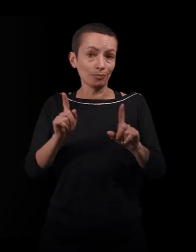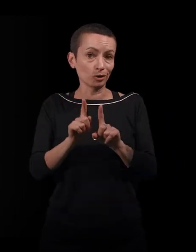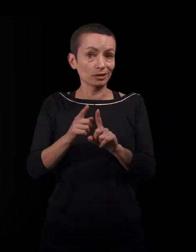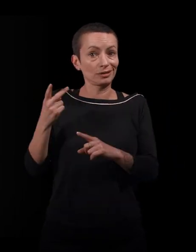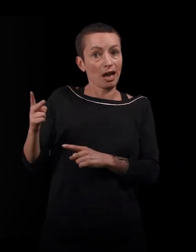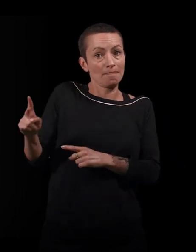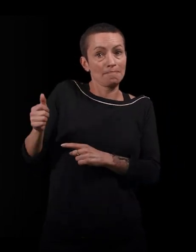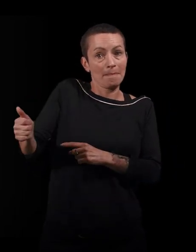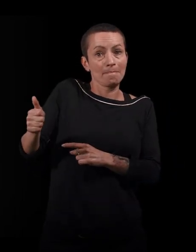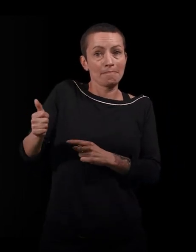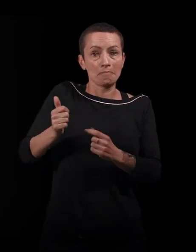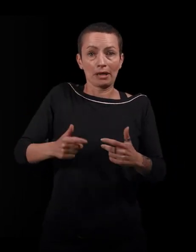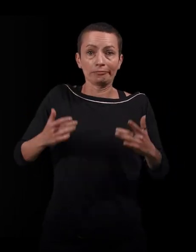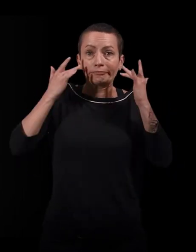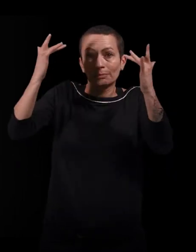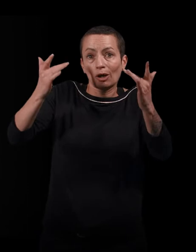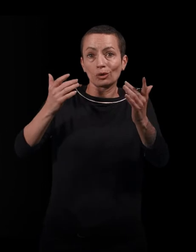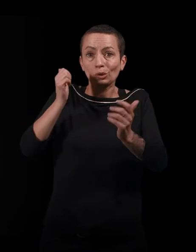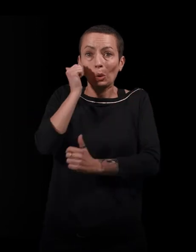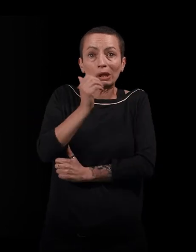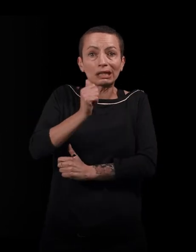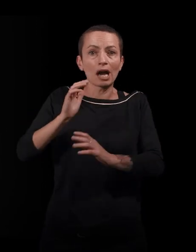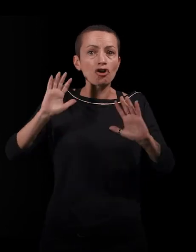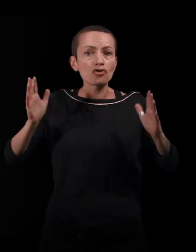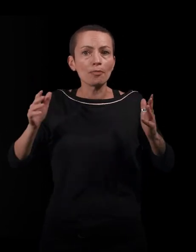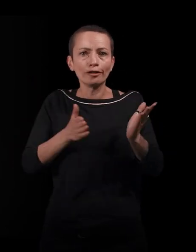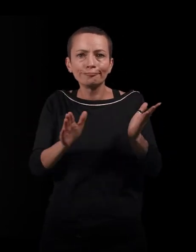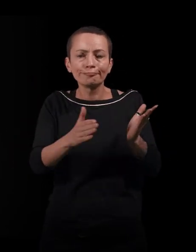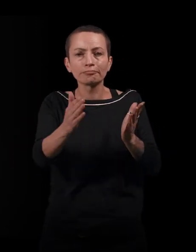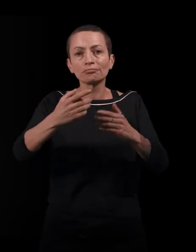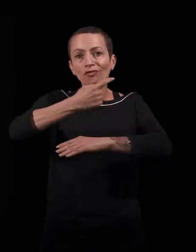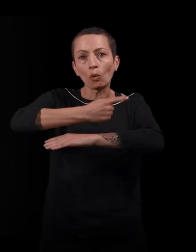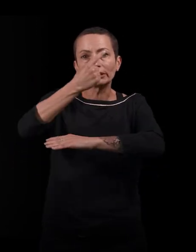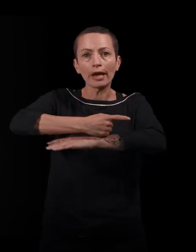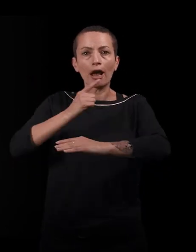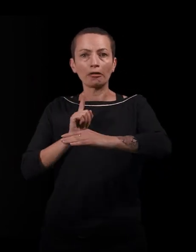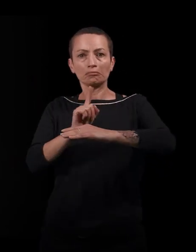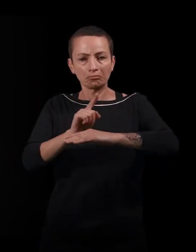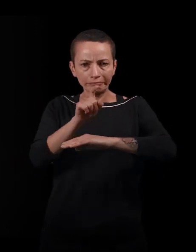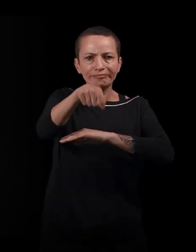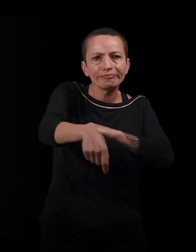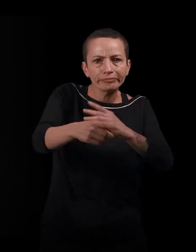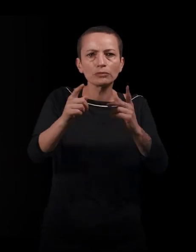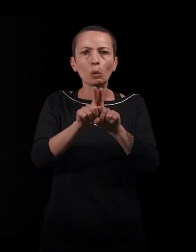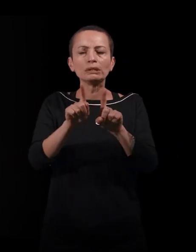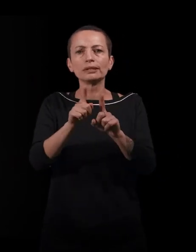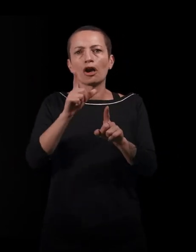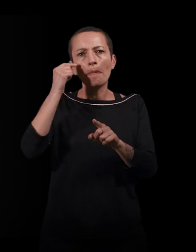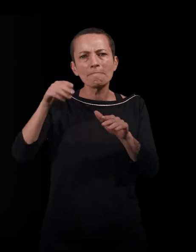expériences au quotidien dans la circulation, les passages aux frontières, les confrontations avec les